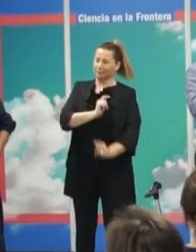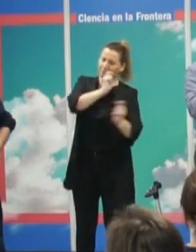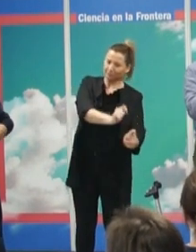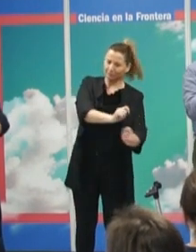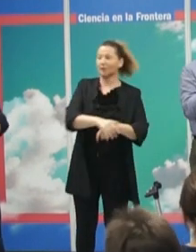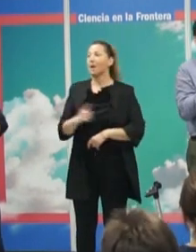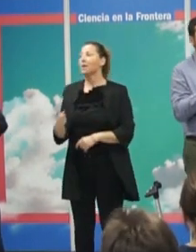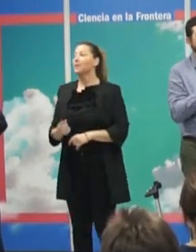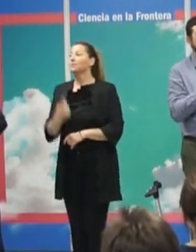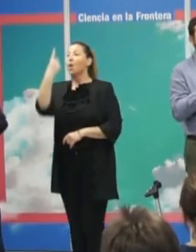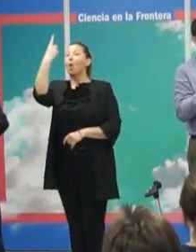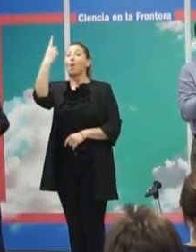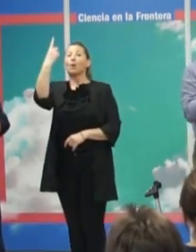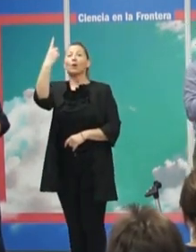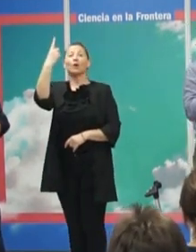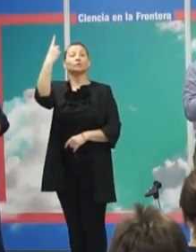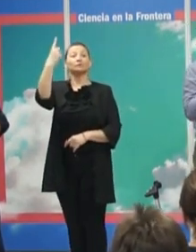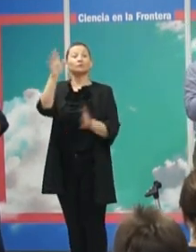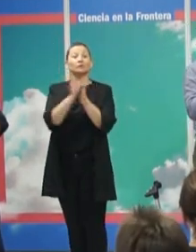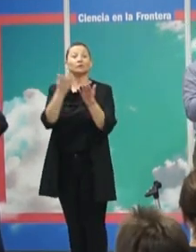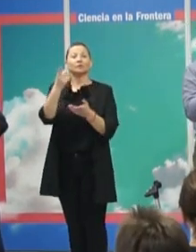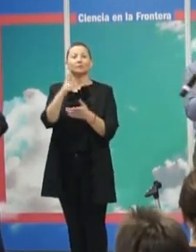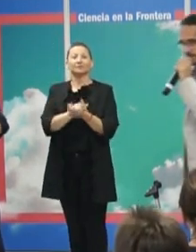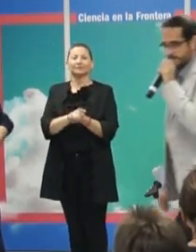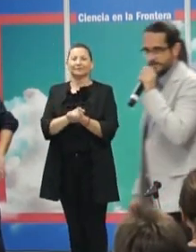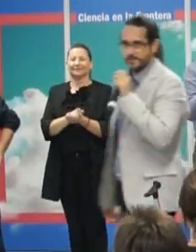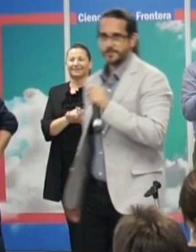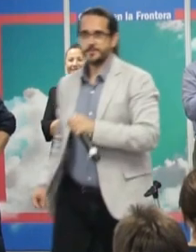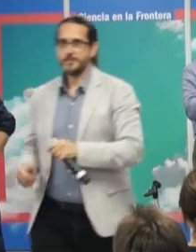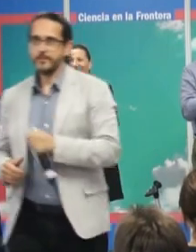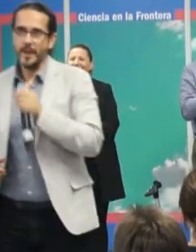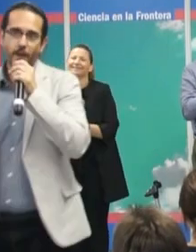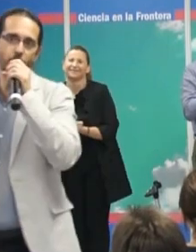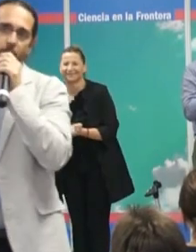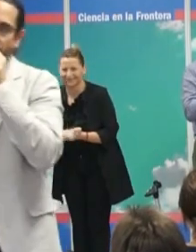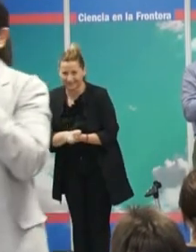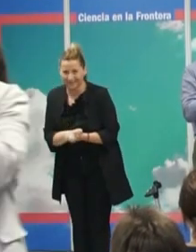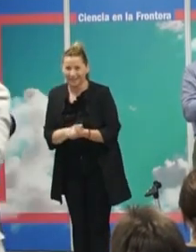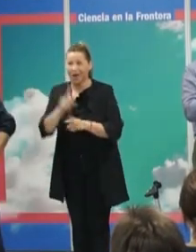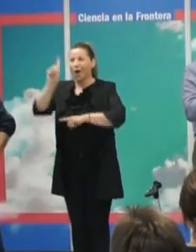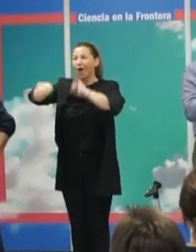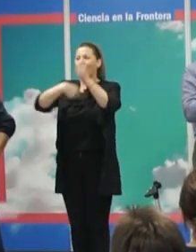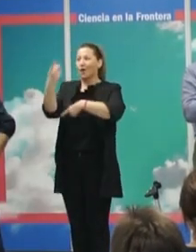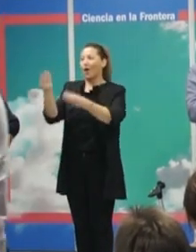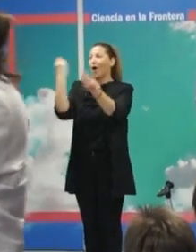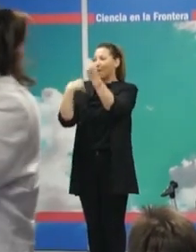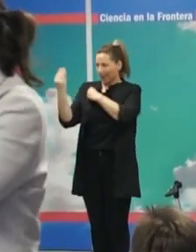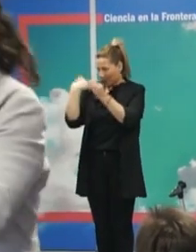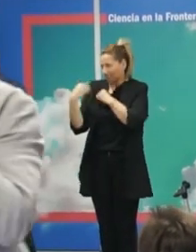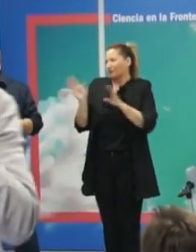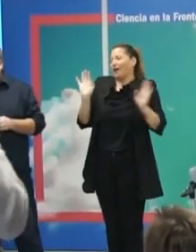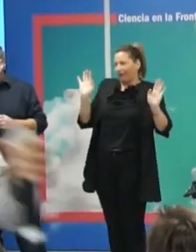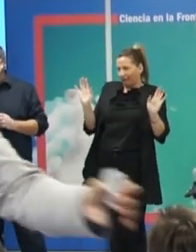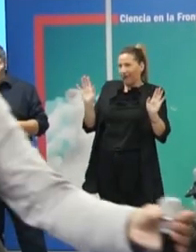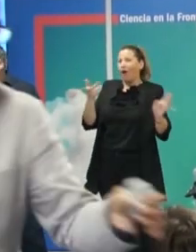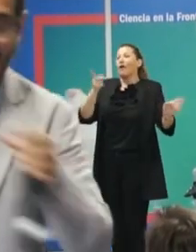Venga, me queda uno, ¿aún no tiene una pregunta? Un carro piloto, aparente. Luego podré preguntar aunque me da libro, también, también lo